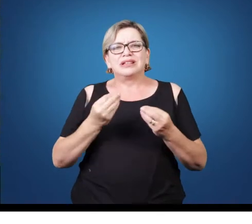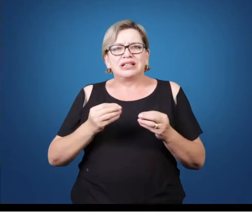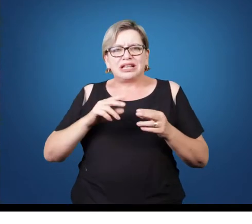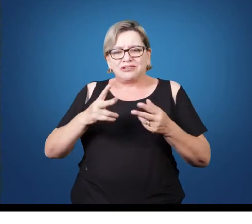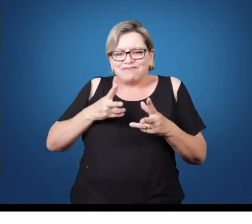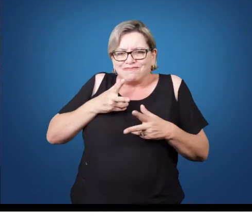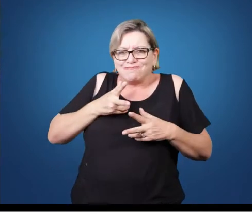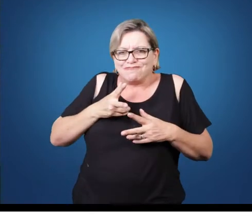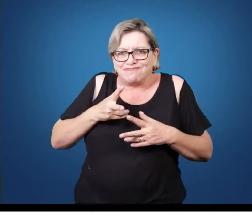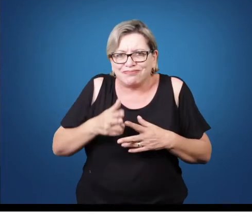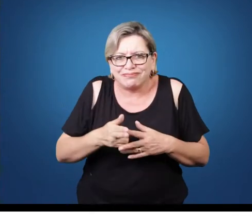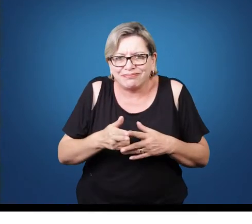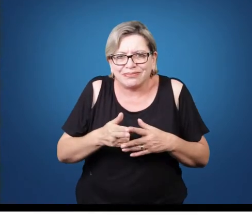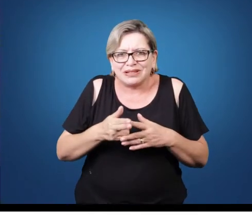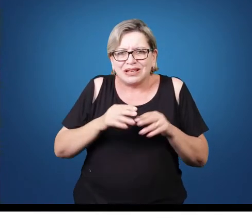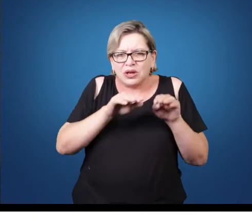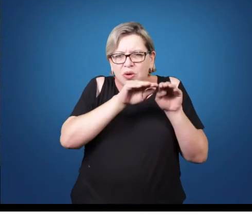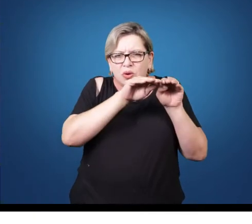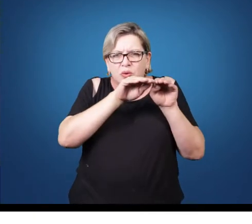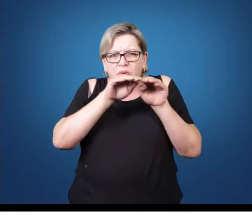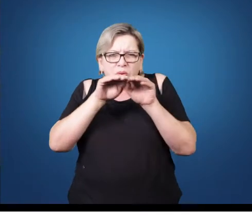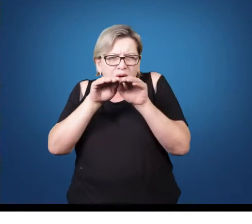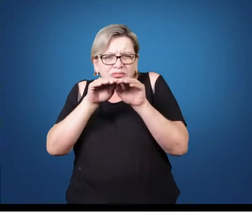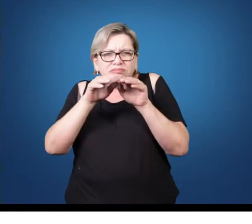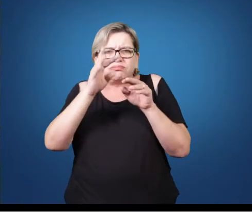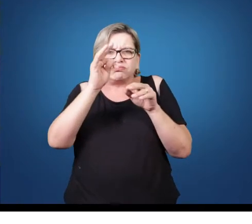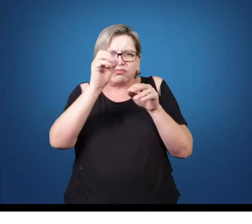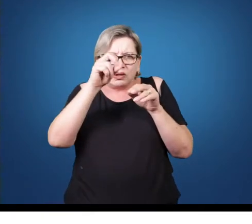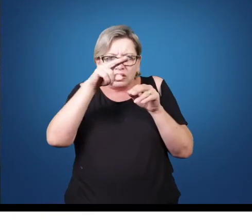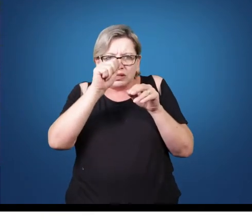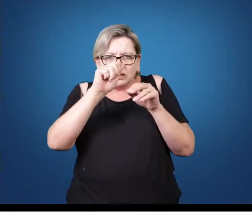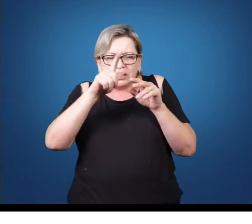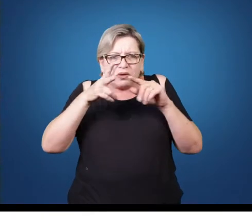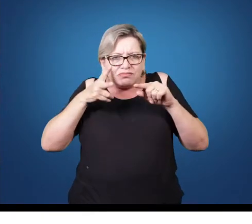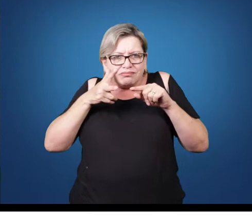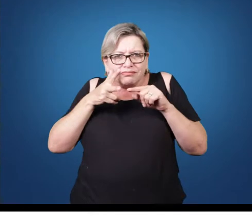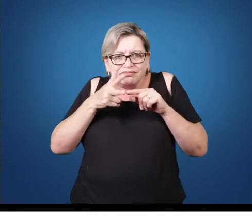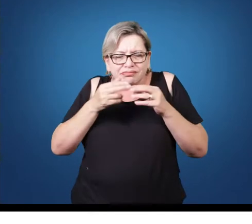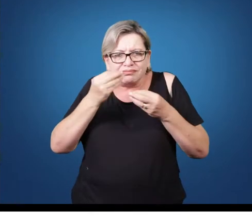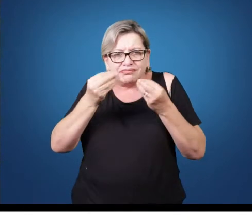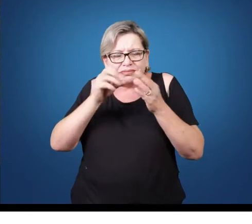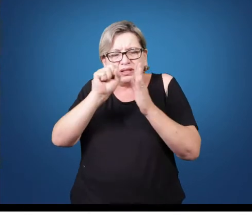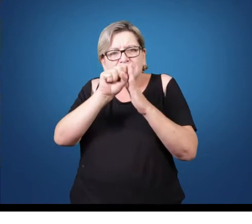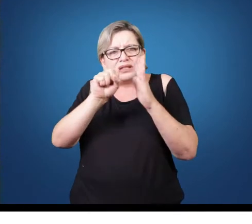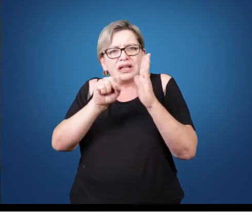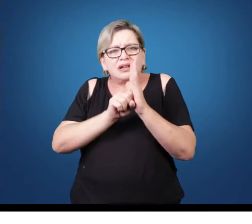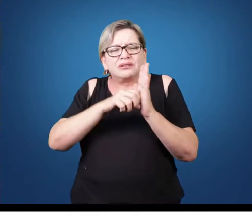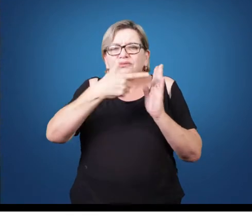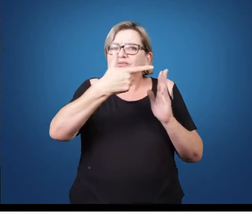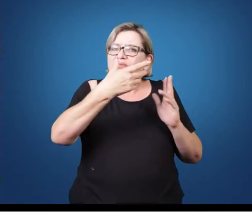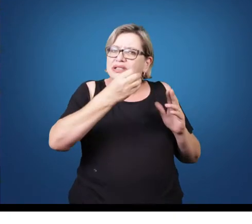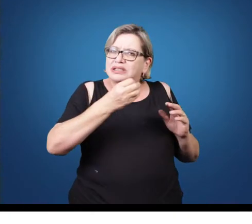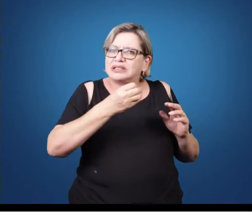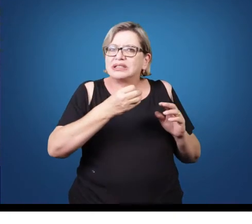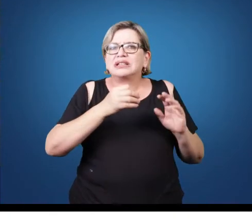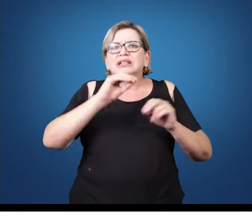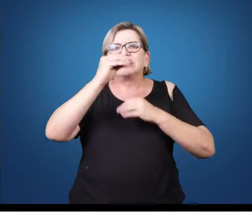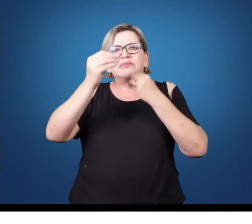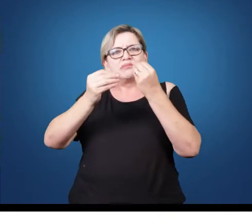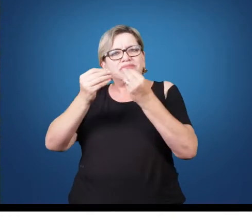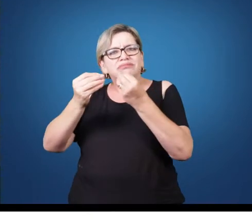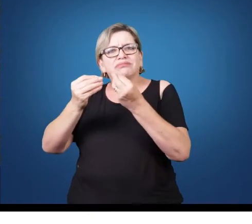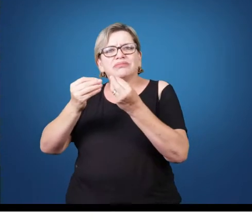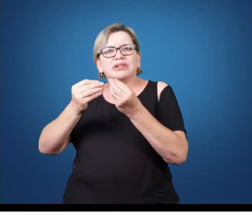ruptura em relação à perspectiva linear no final do século XIX, começo do século XX, também há uma ruptura com o sistema tonal